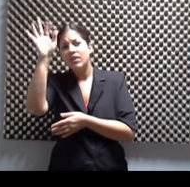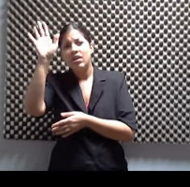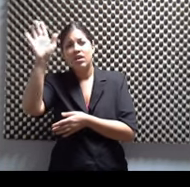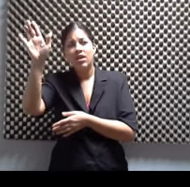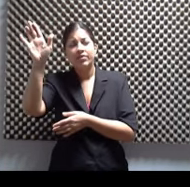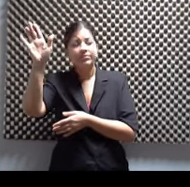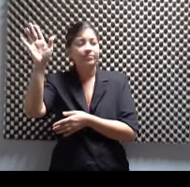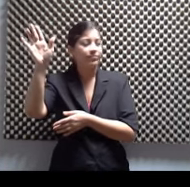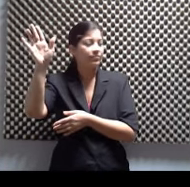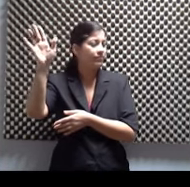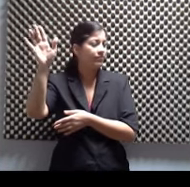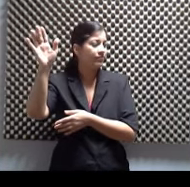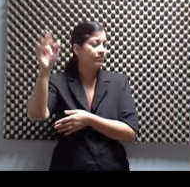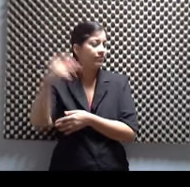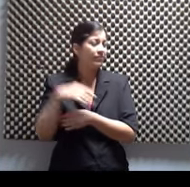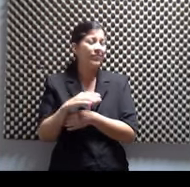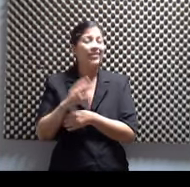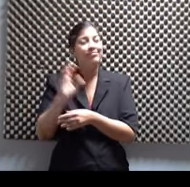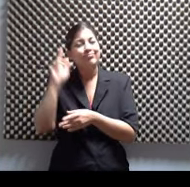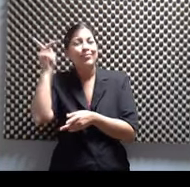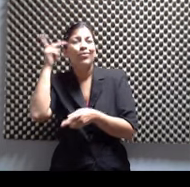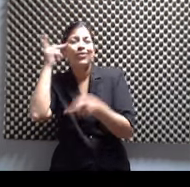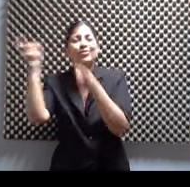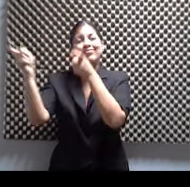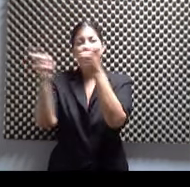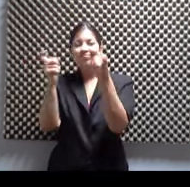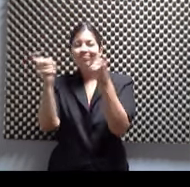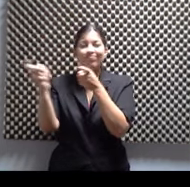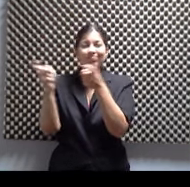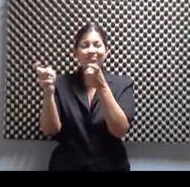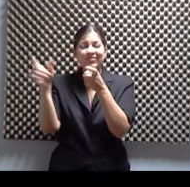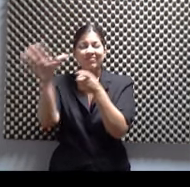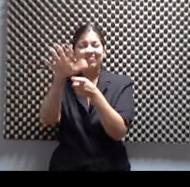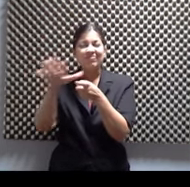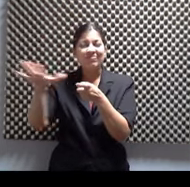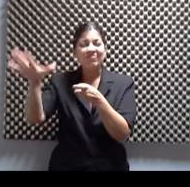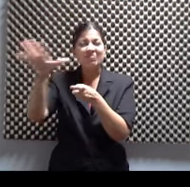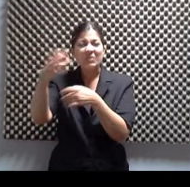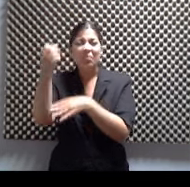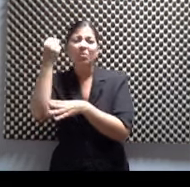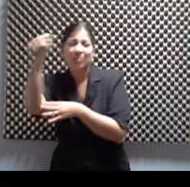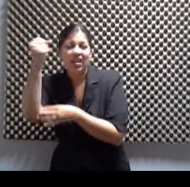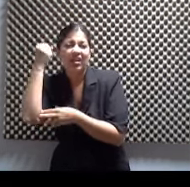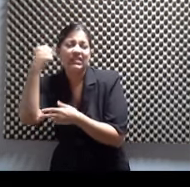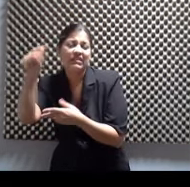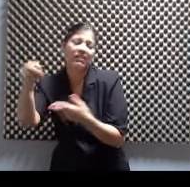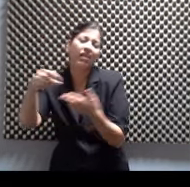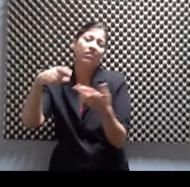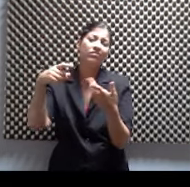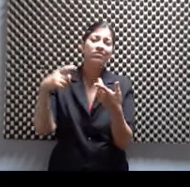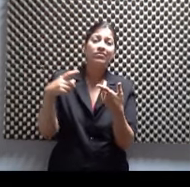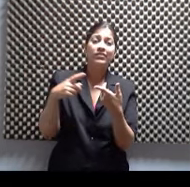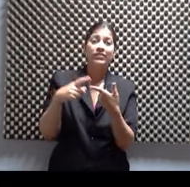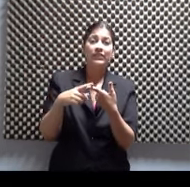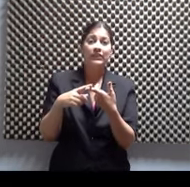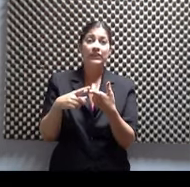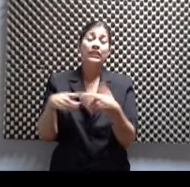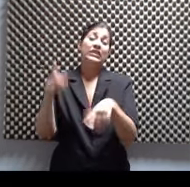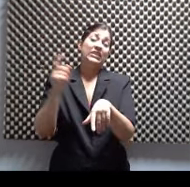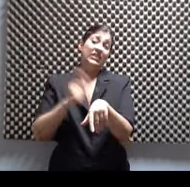facultades muy politizadas, ¿no? Donde hay un ambiente de mucha protesta y se perdía bastante tiempo de